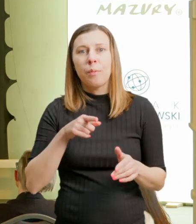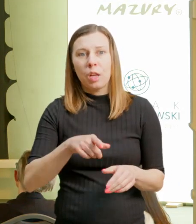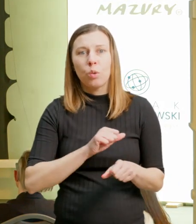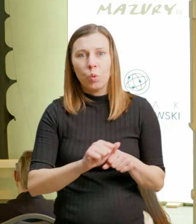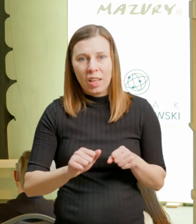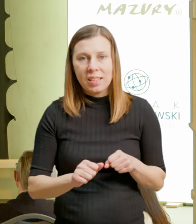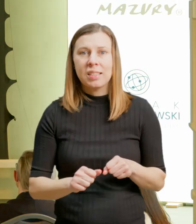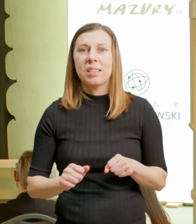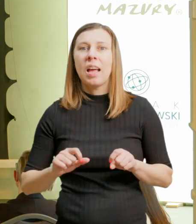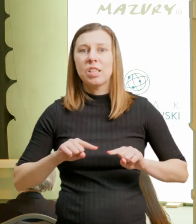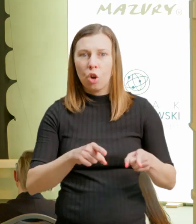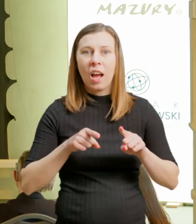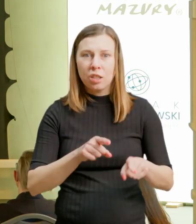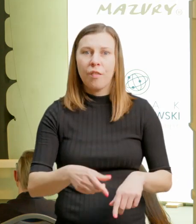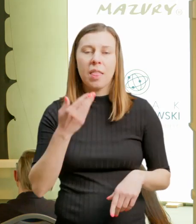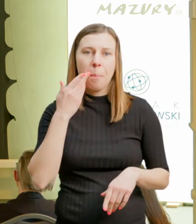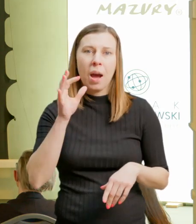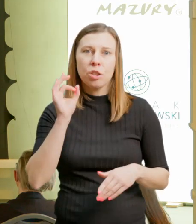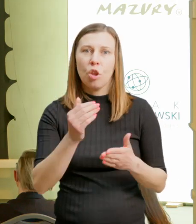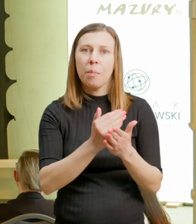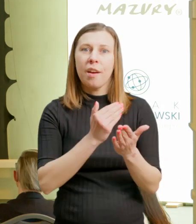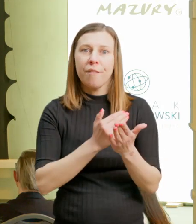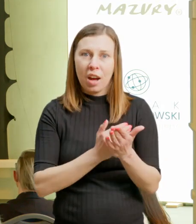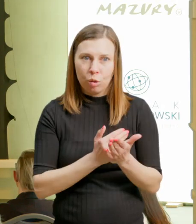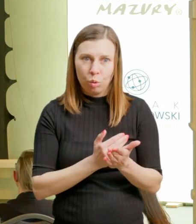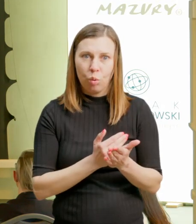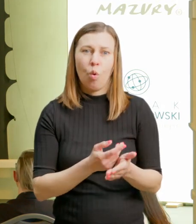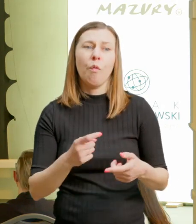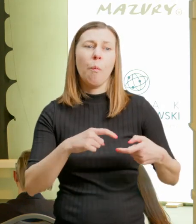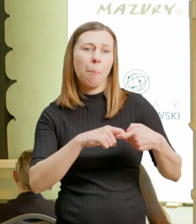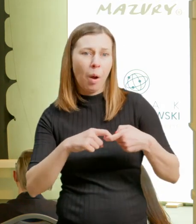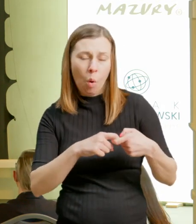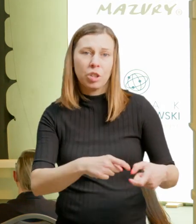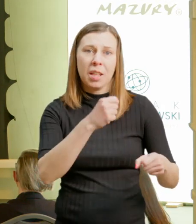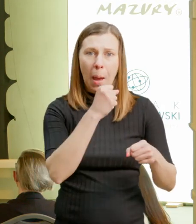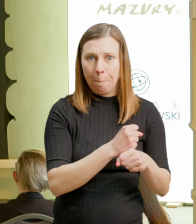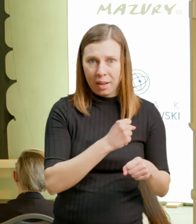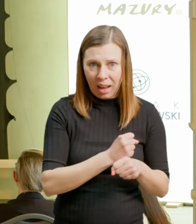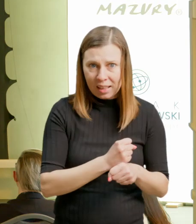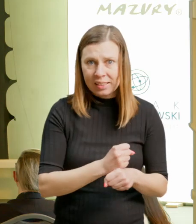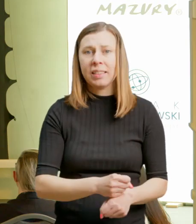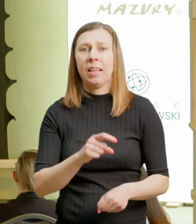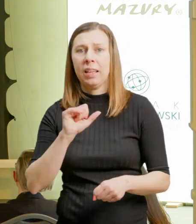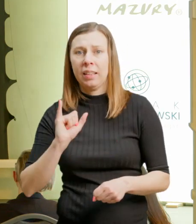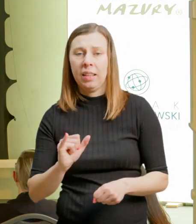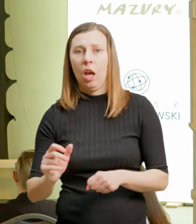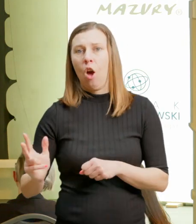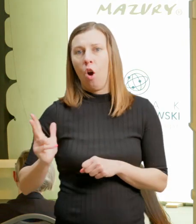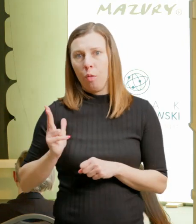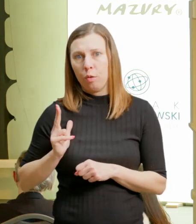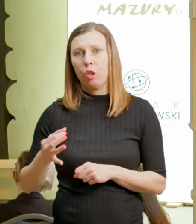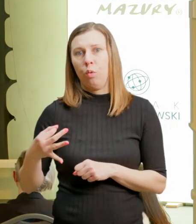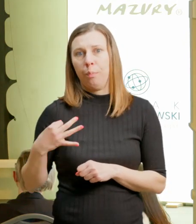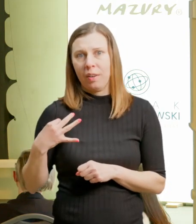turystycznego bardzo dobrych warunków do tego, żebyśmy mogli połączyć te dwie sfery życia. I te